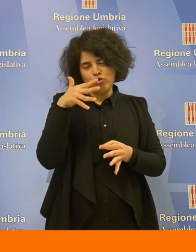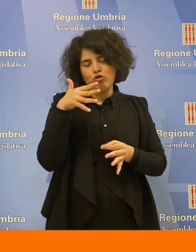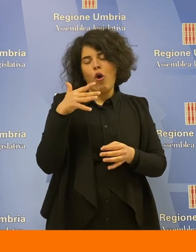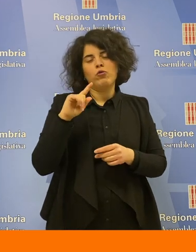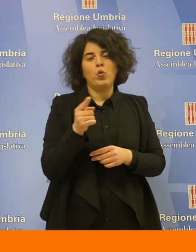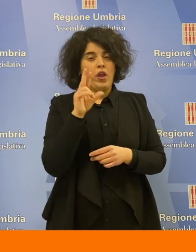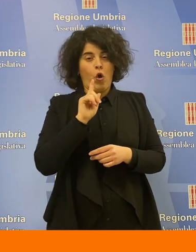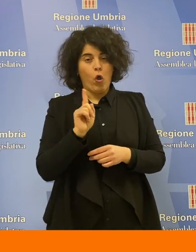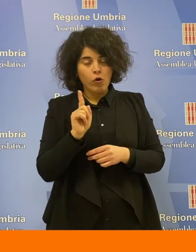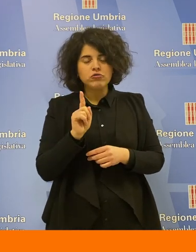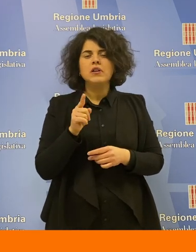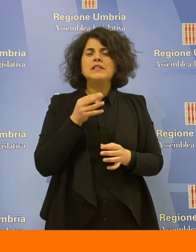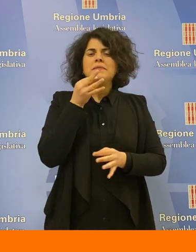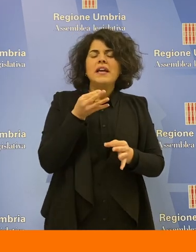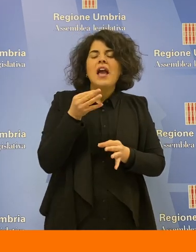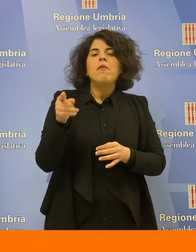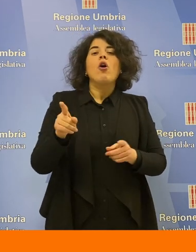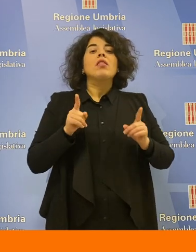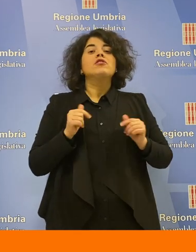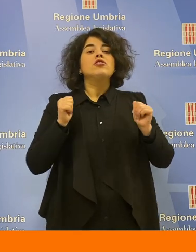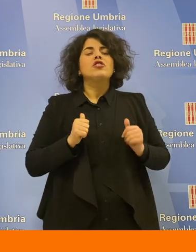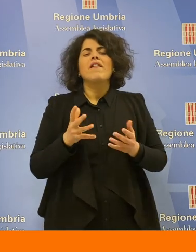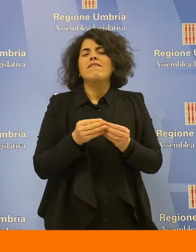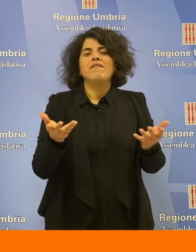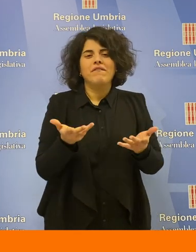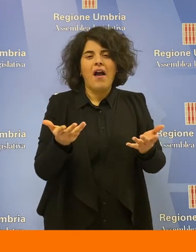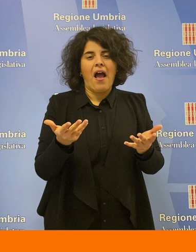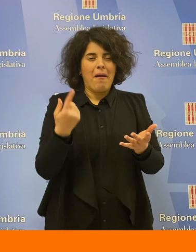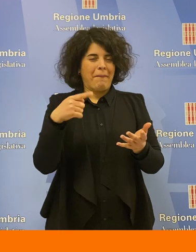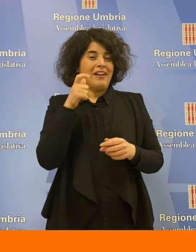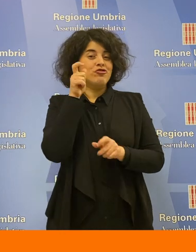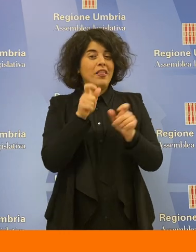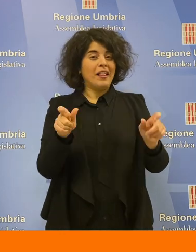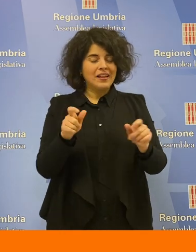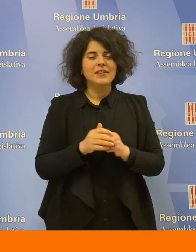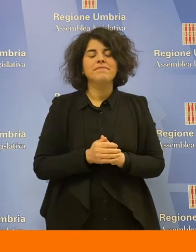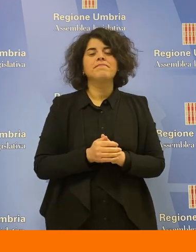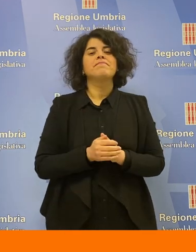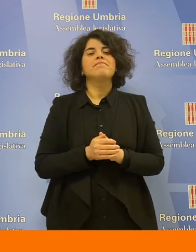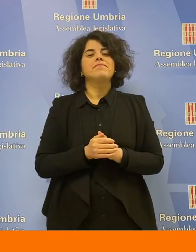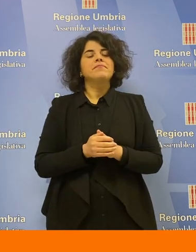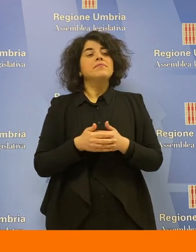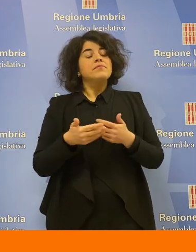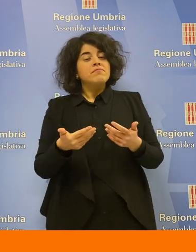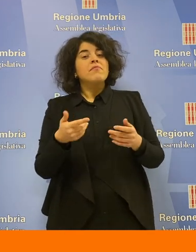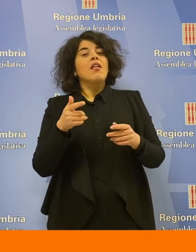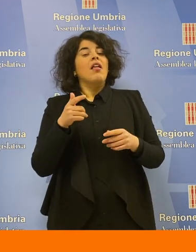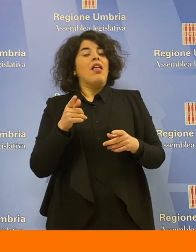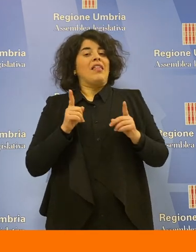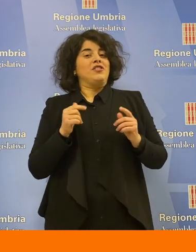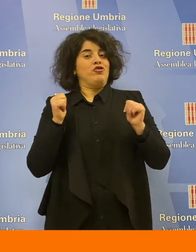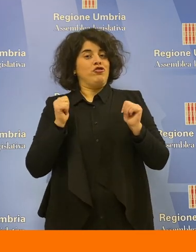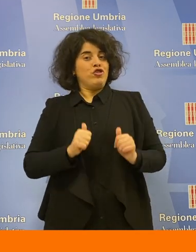cosa fa il difensore civico per i cittadini? Allora, il difensore civico viene nominato dall'assemblea